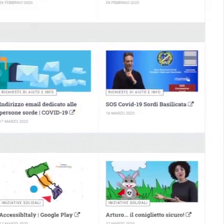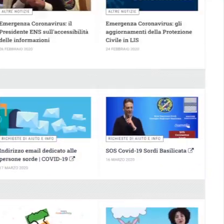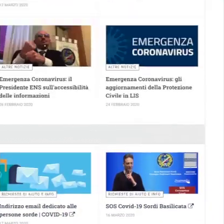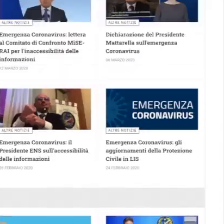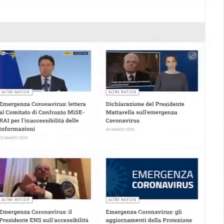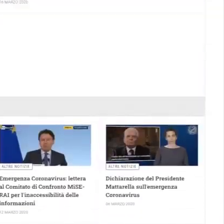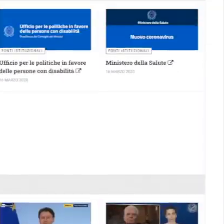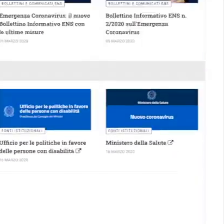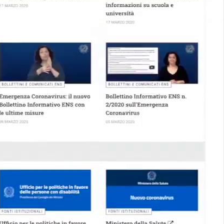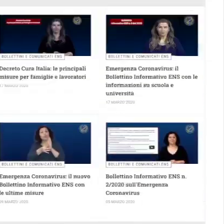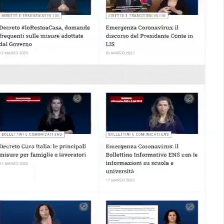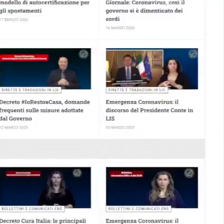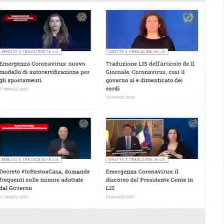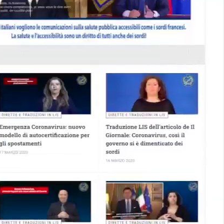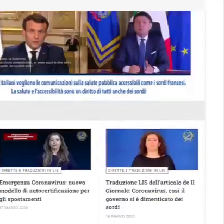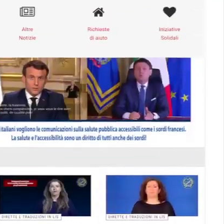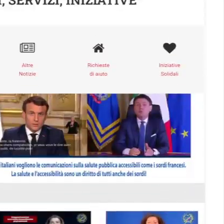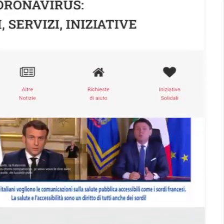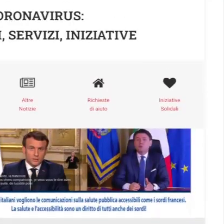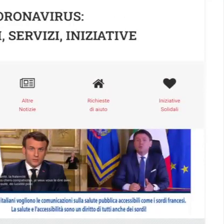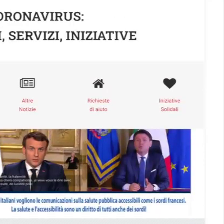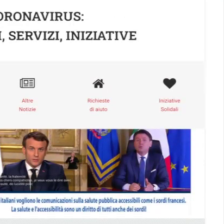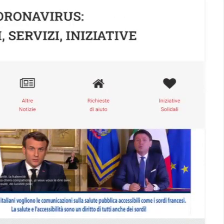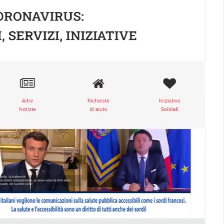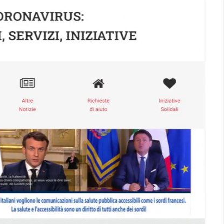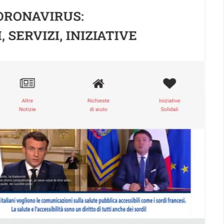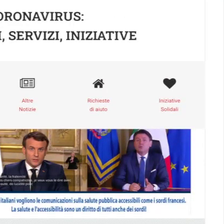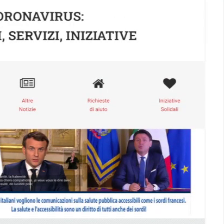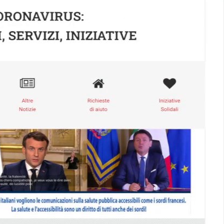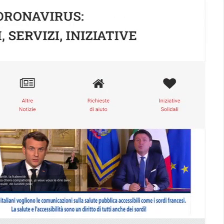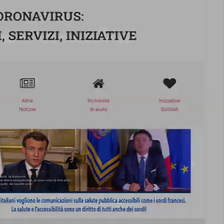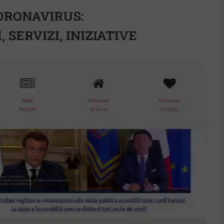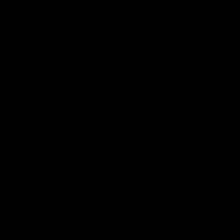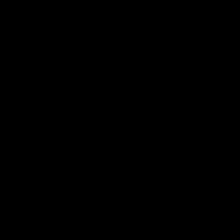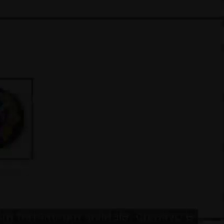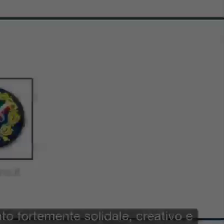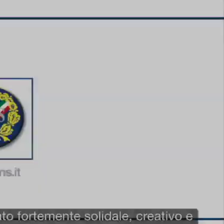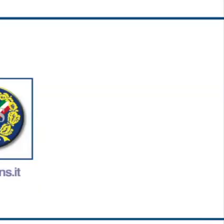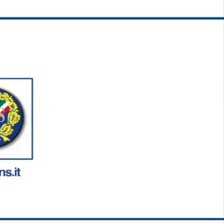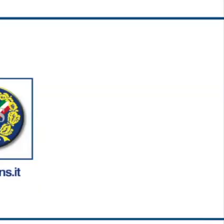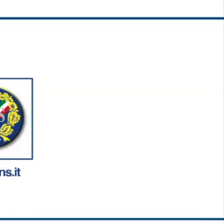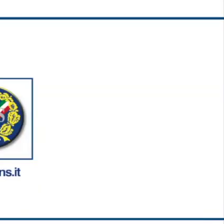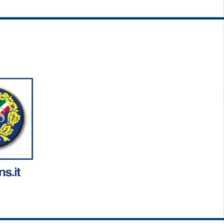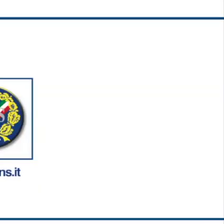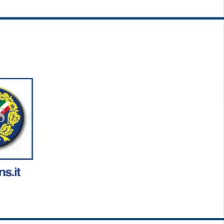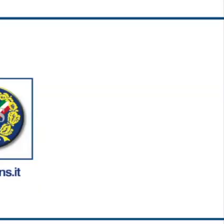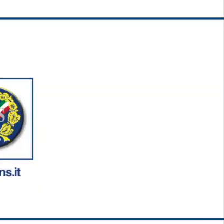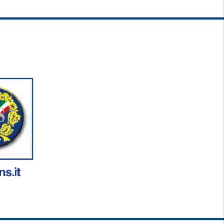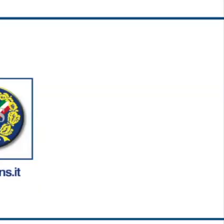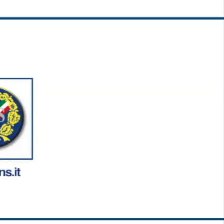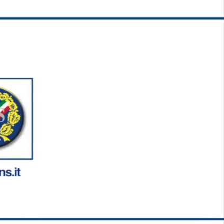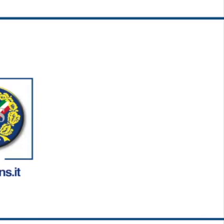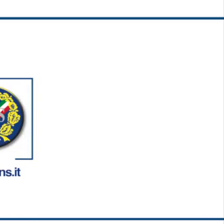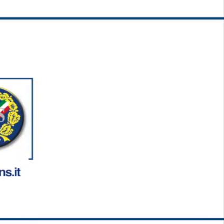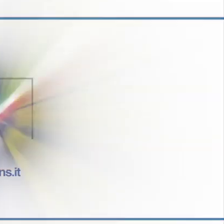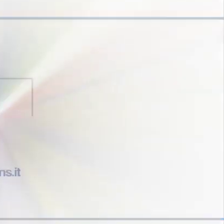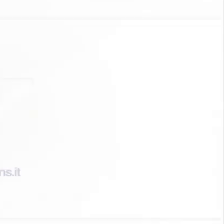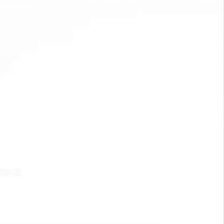difficoltà,